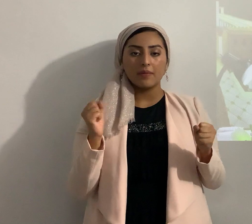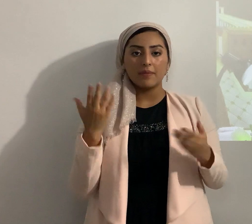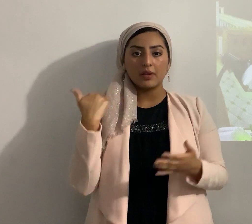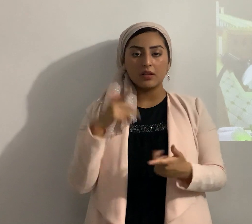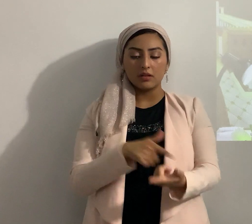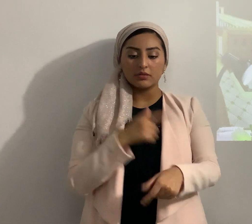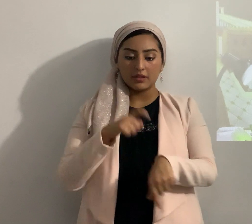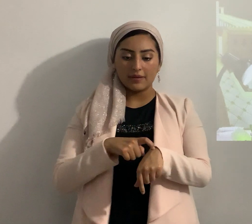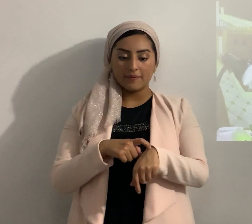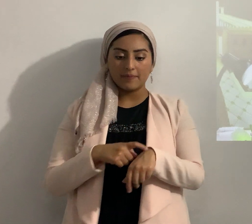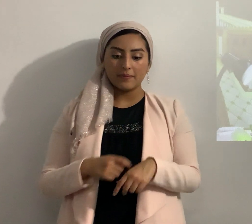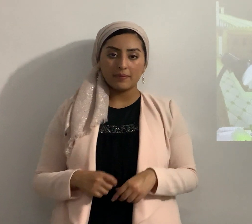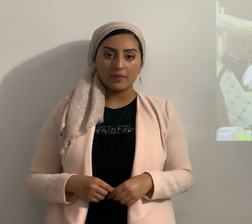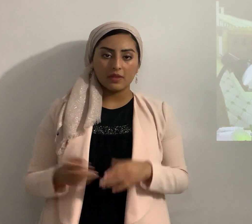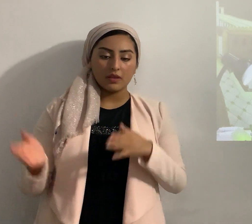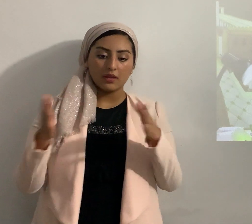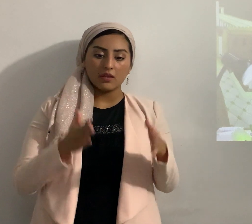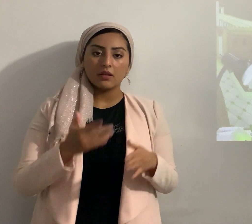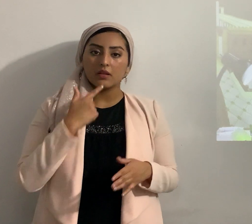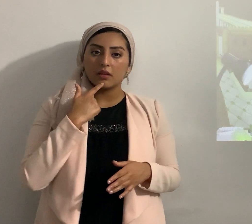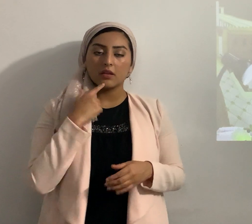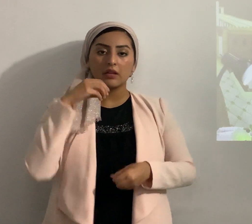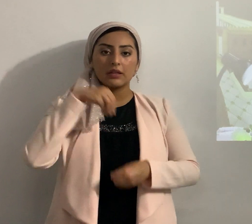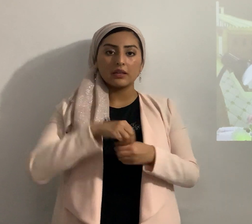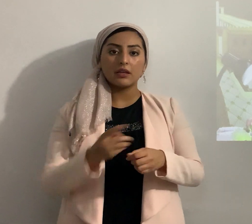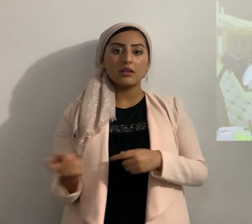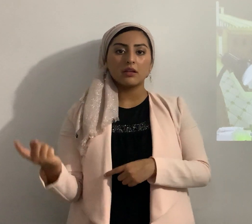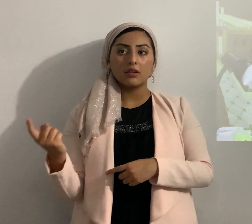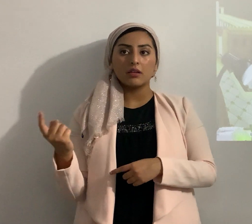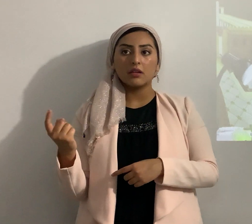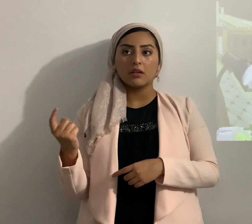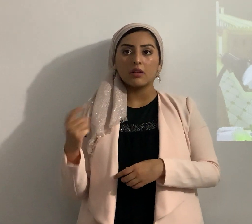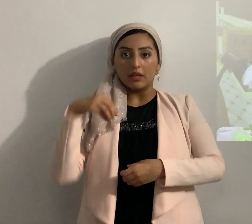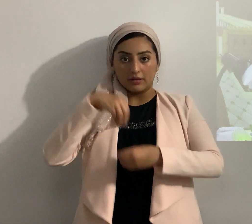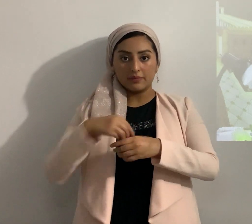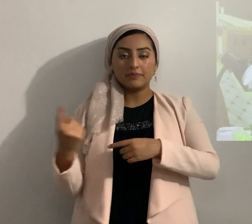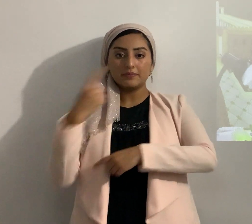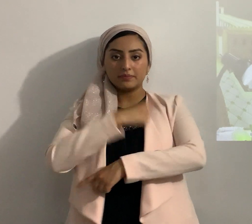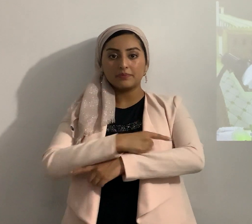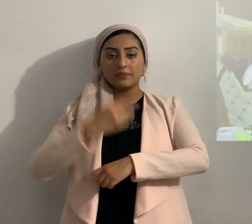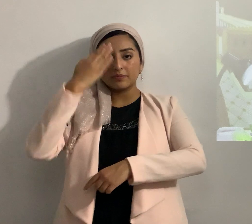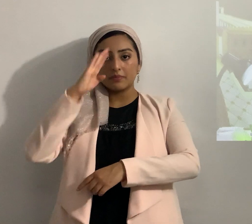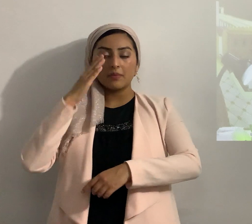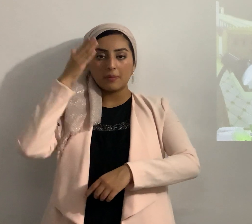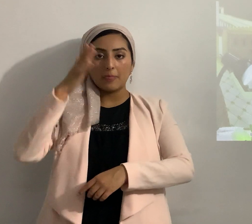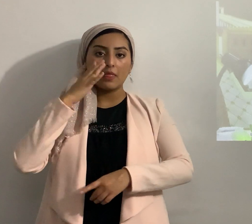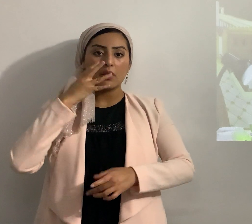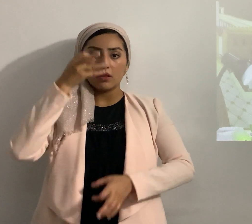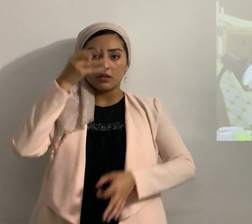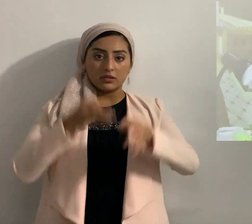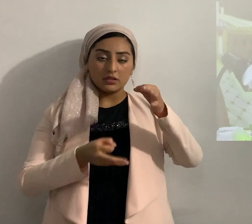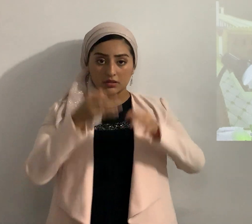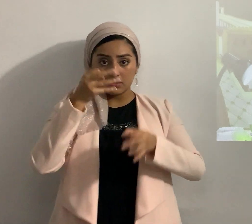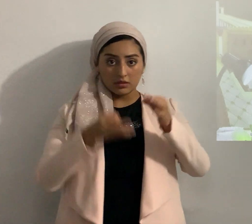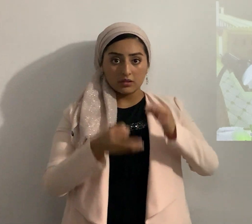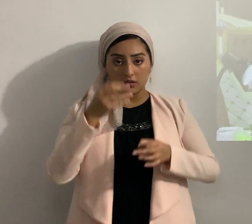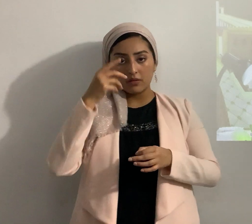y luego dice en el día en que el verso dice en el día en que Elohim juzgará por Yahshu Hamashí a los